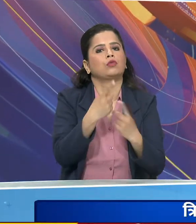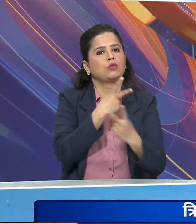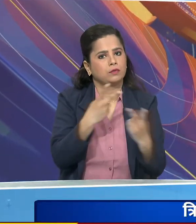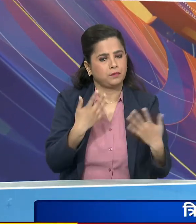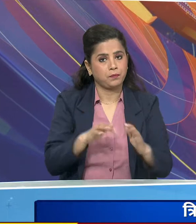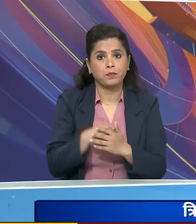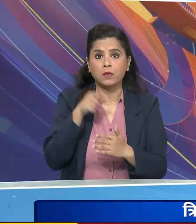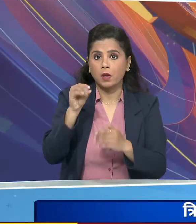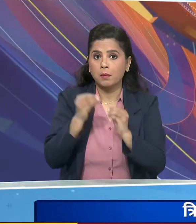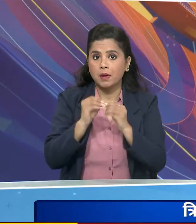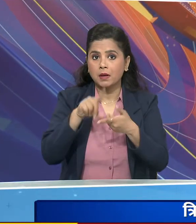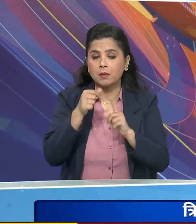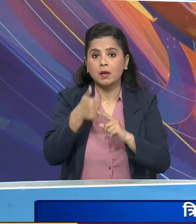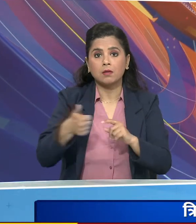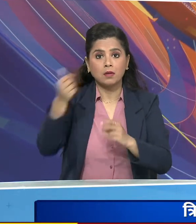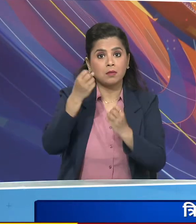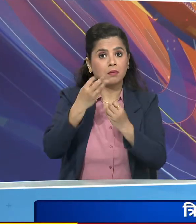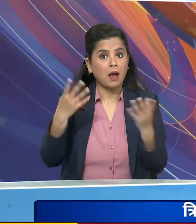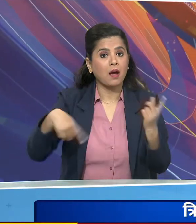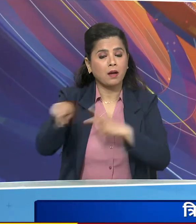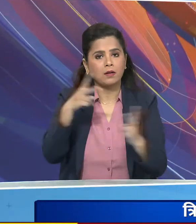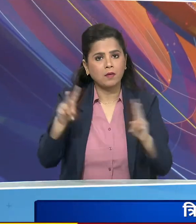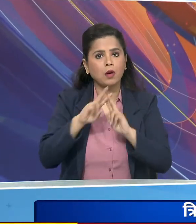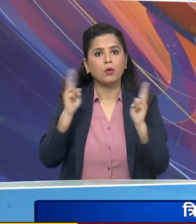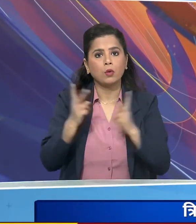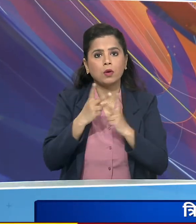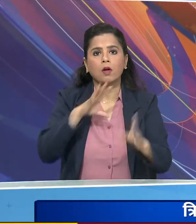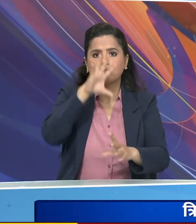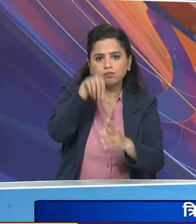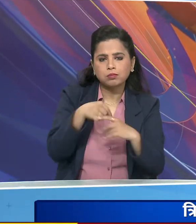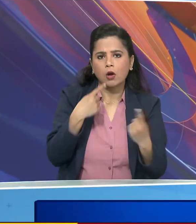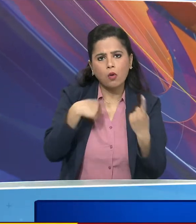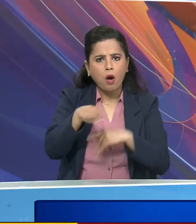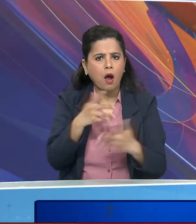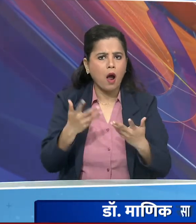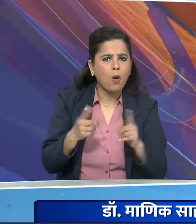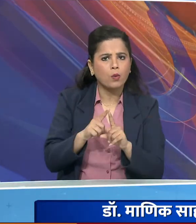प्रदेश भाजपा के अने निताओं ने भी इस बैठक में भाग लिया